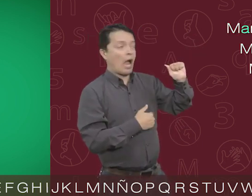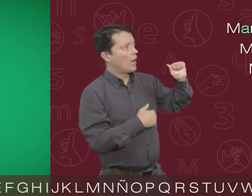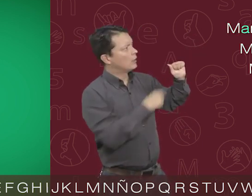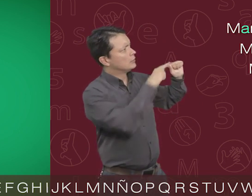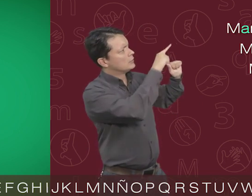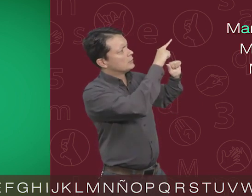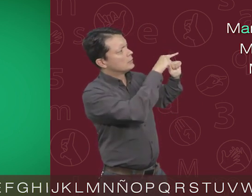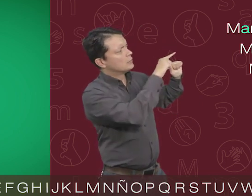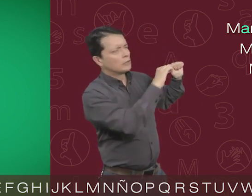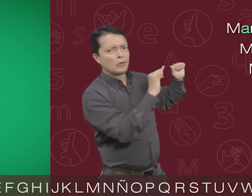A.